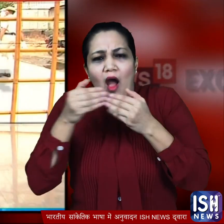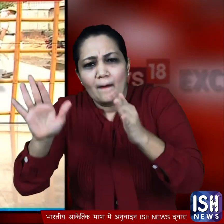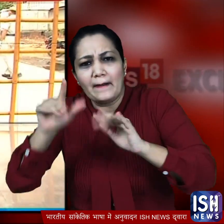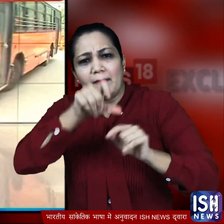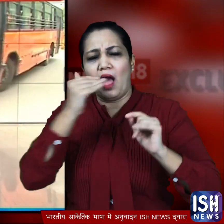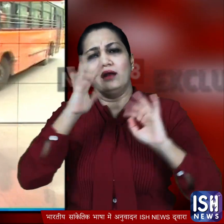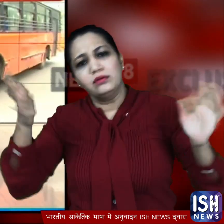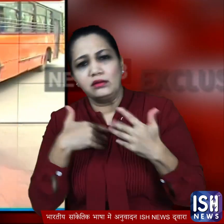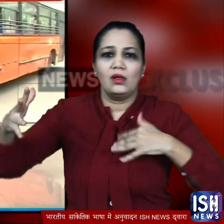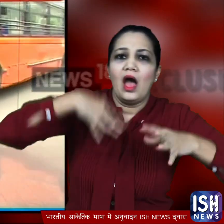लोग लापरवाही बरतना शुरू न करते